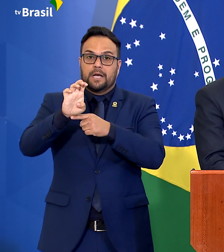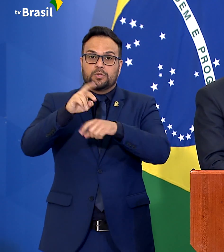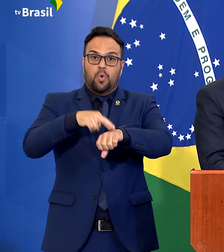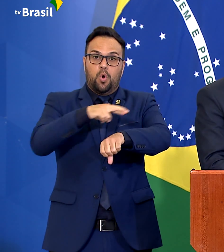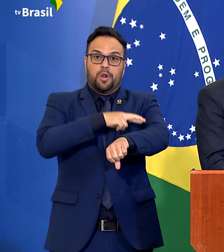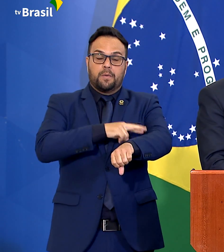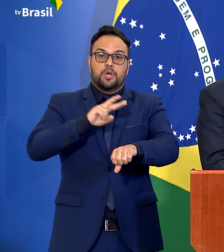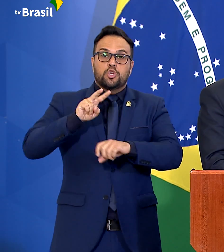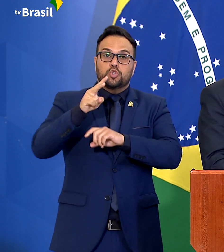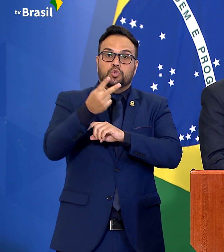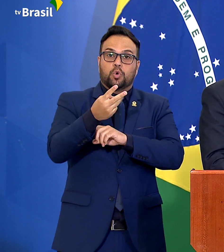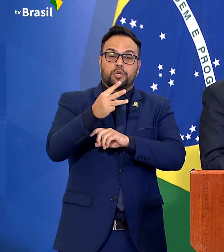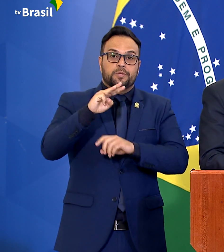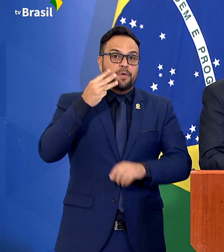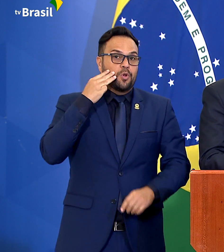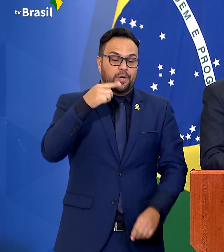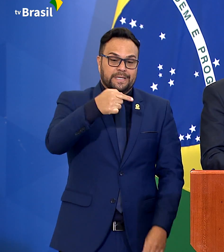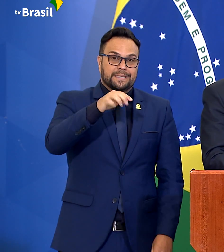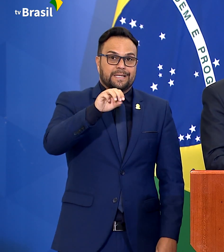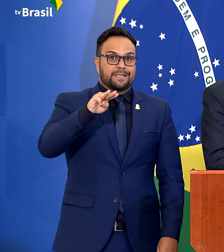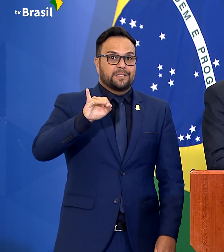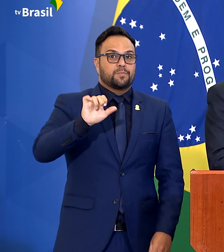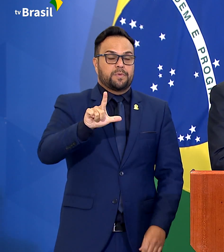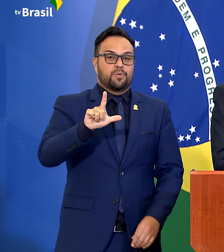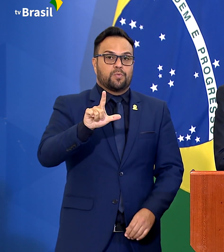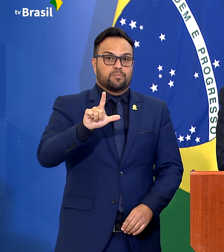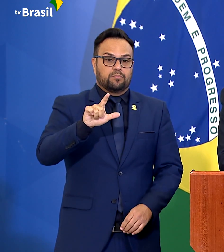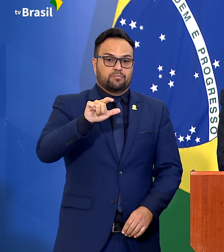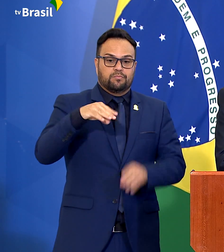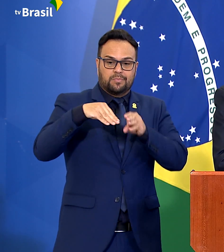de hectares de terra, que era da União.